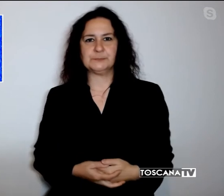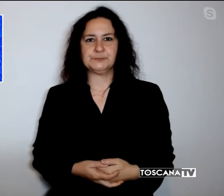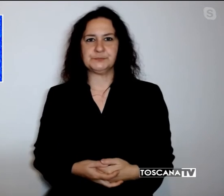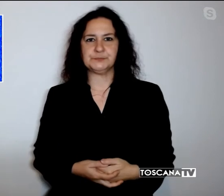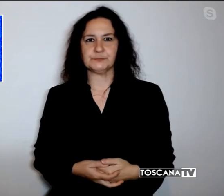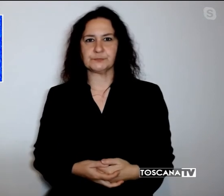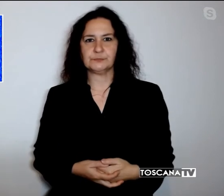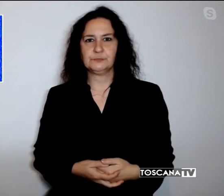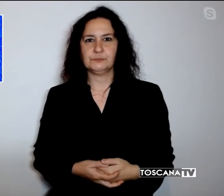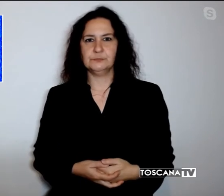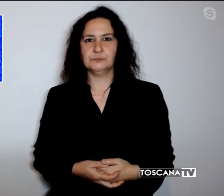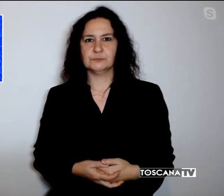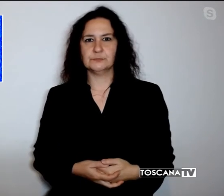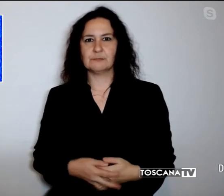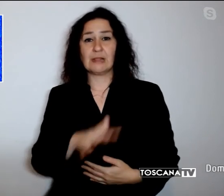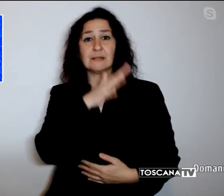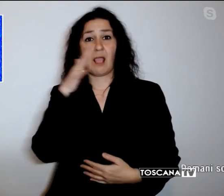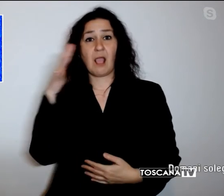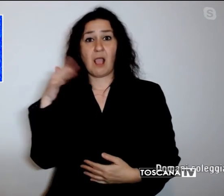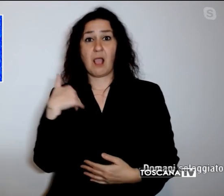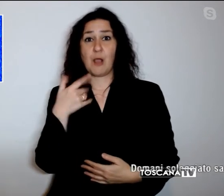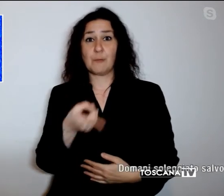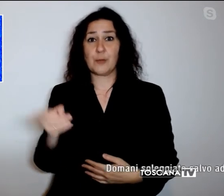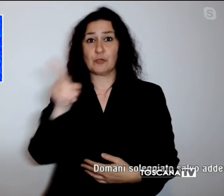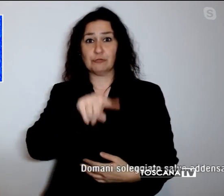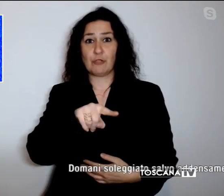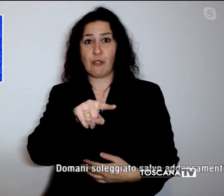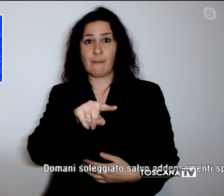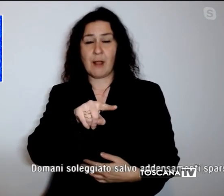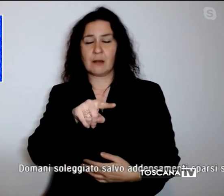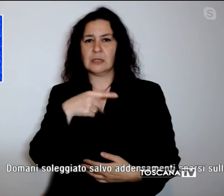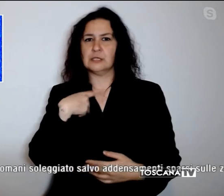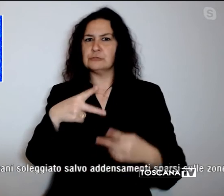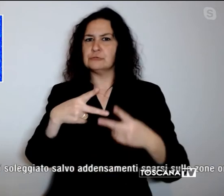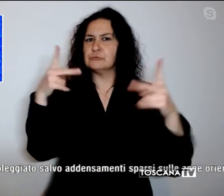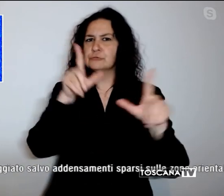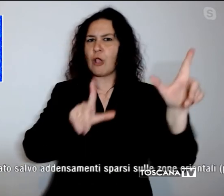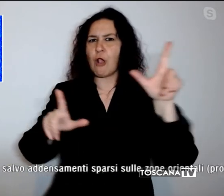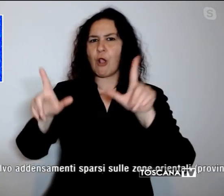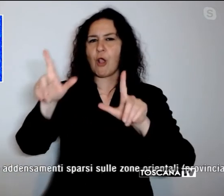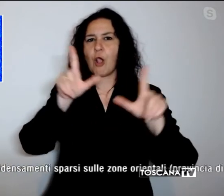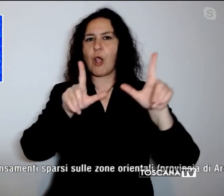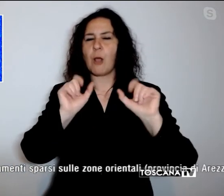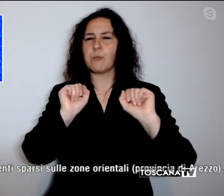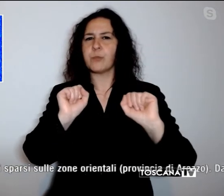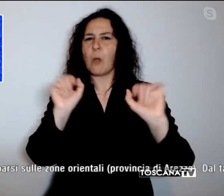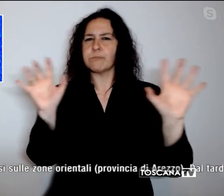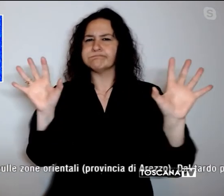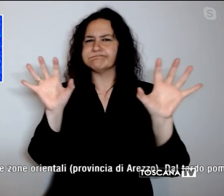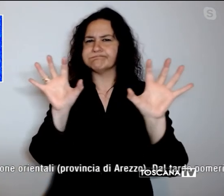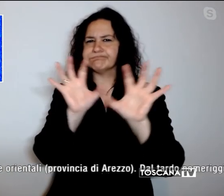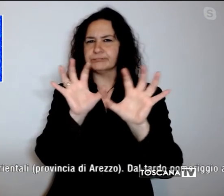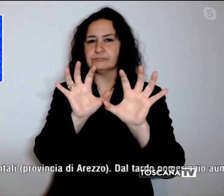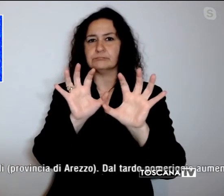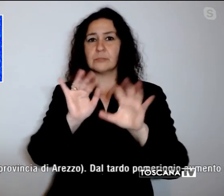Chiudiamo con le previsioni meteo per domani soleggiato salvo addensamenti sparsi sulle zone orientali